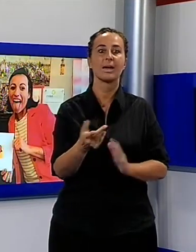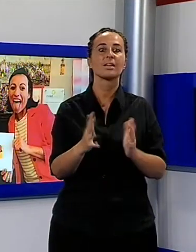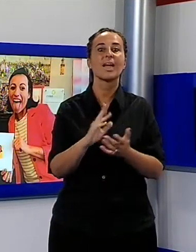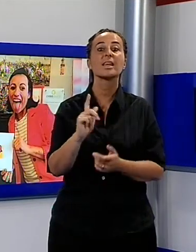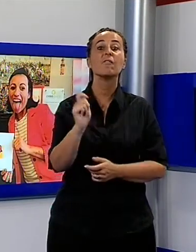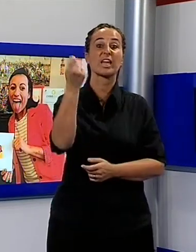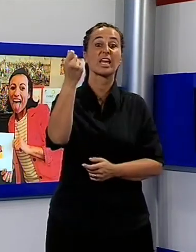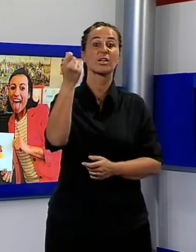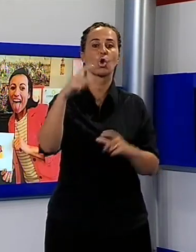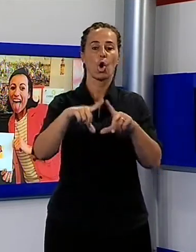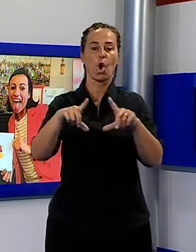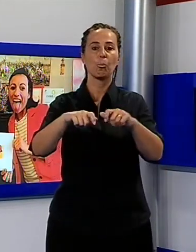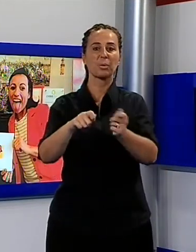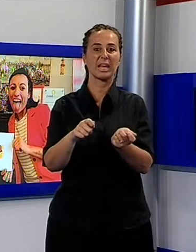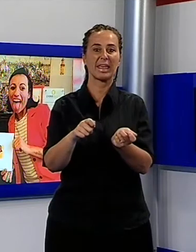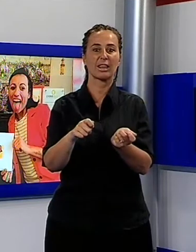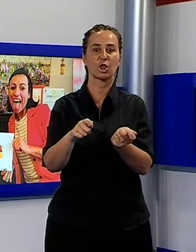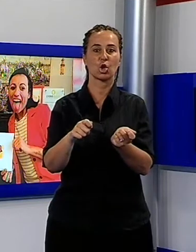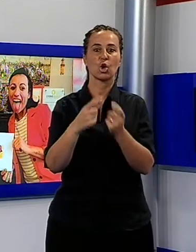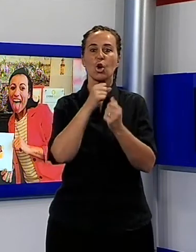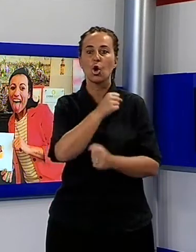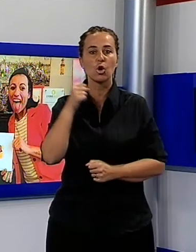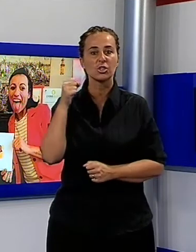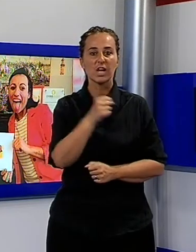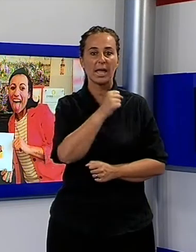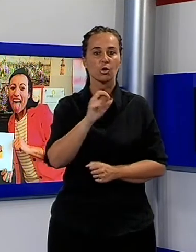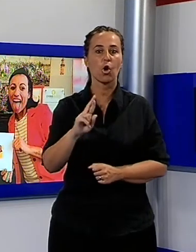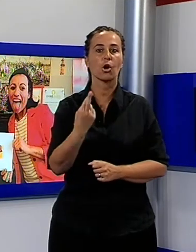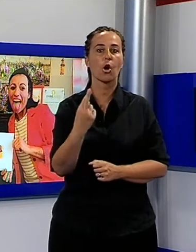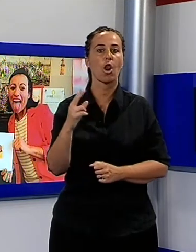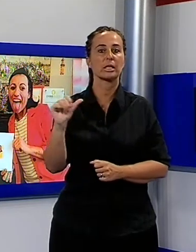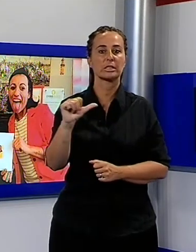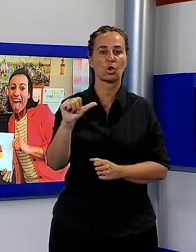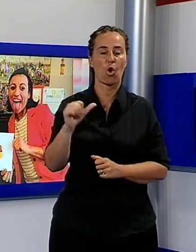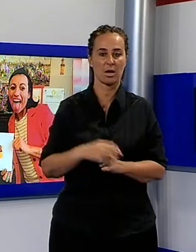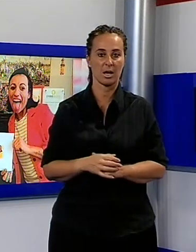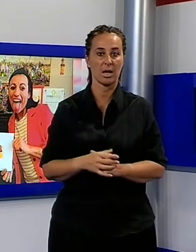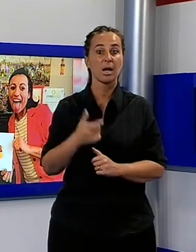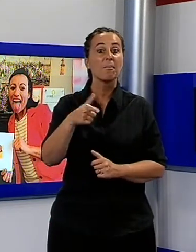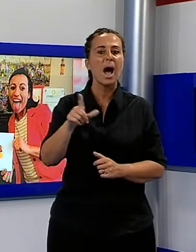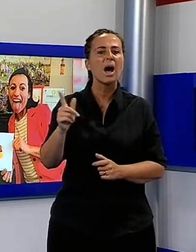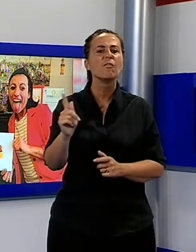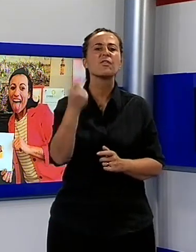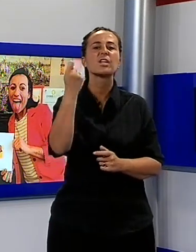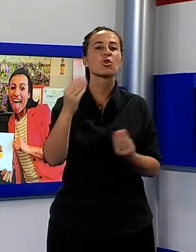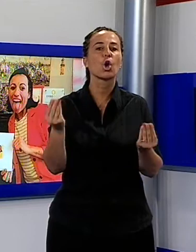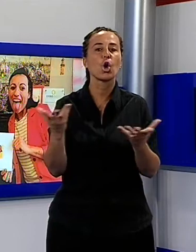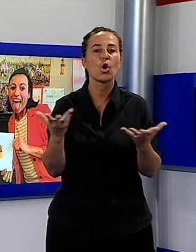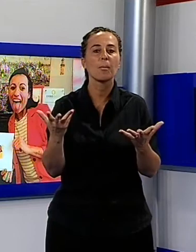grazie al semplice gesto di aver donato il sangue. Tutto questo grazie all'iniziativa Dallo e Vola. Stamani, lo vedete in questa foto,